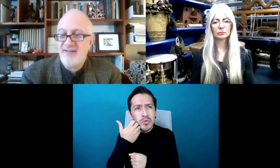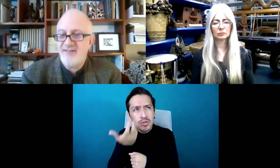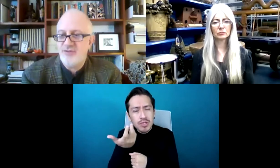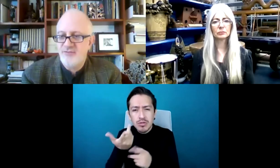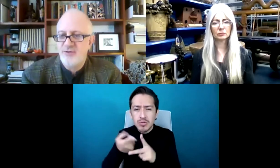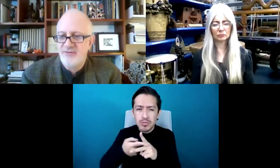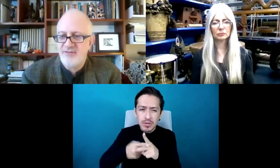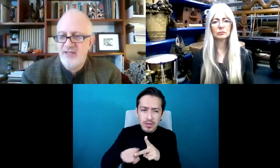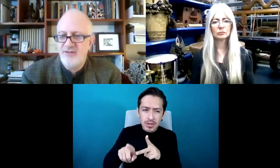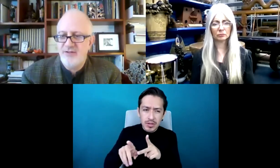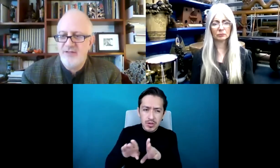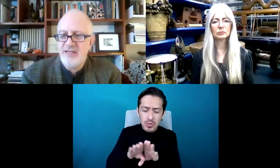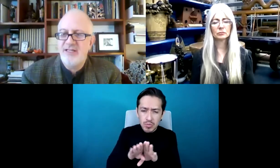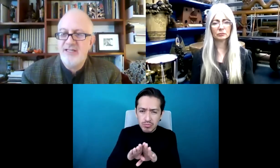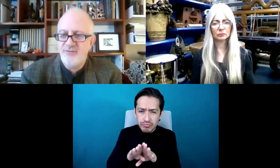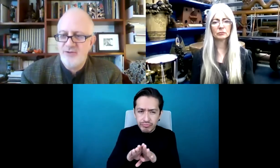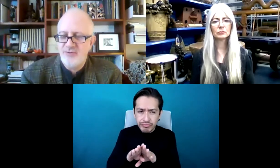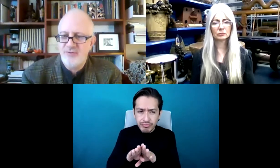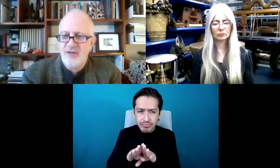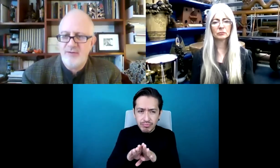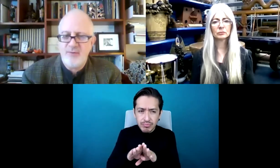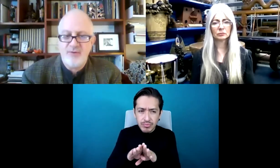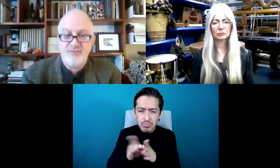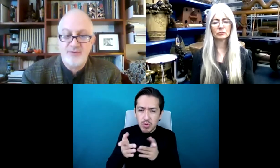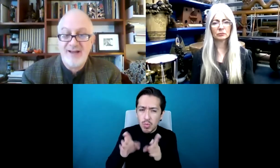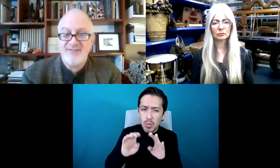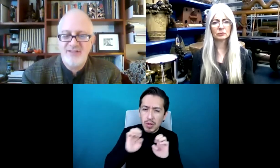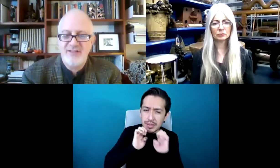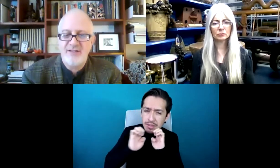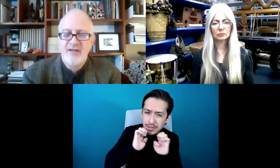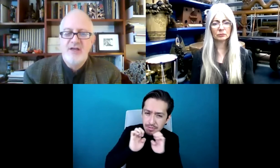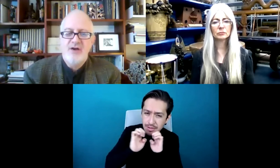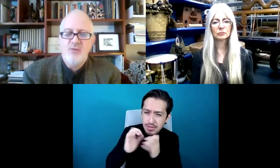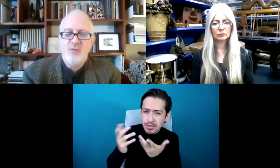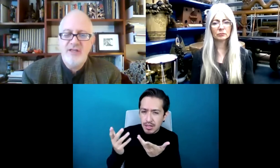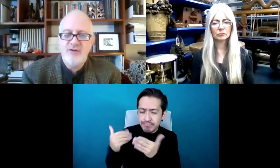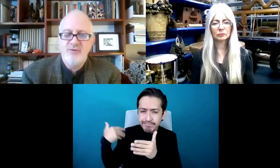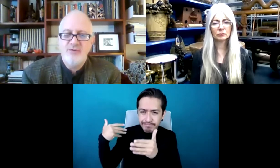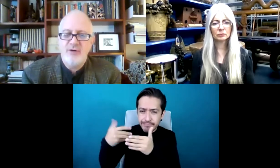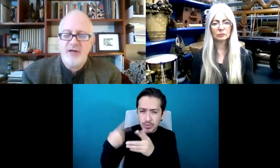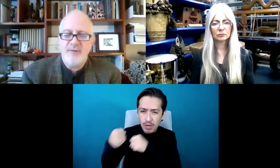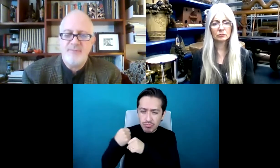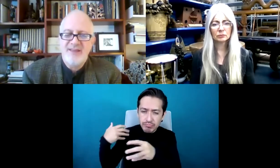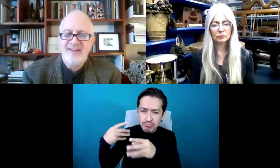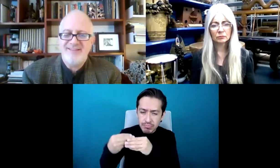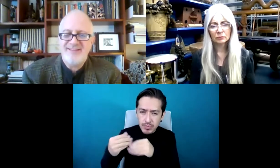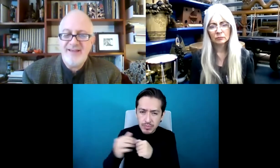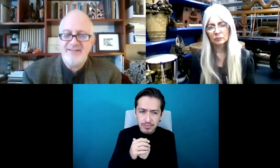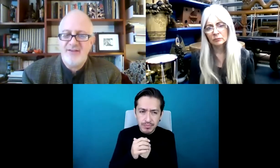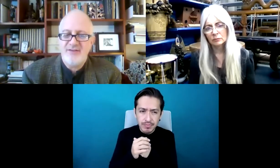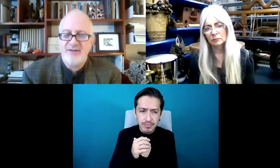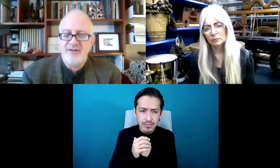comenzar citando un pasaje tuyo en una entrevista del año pasado donde